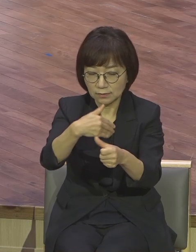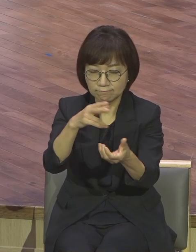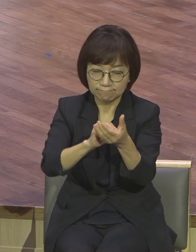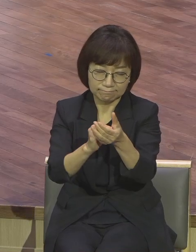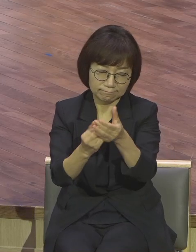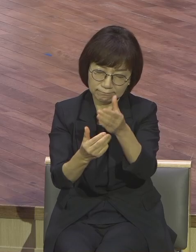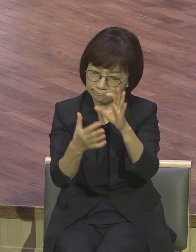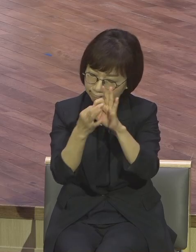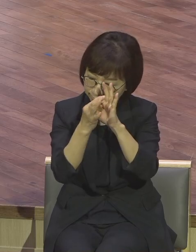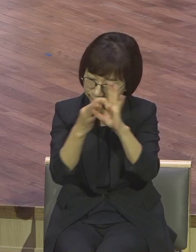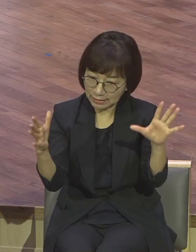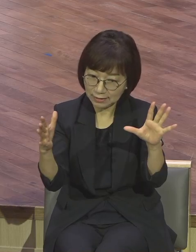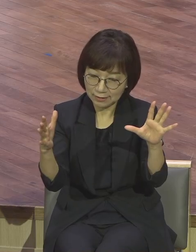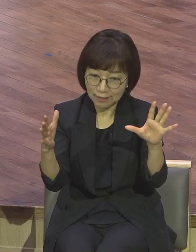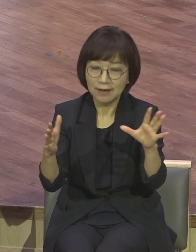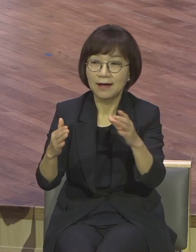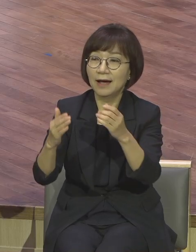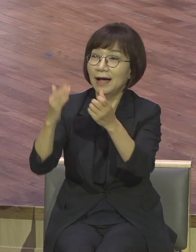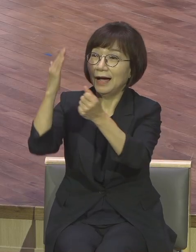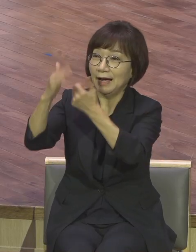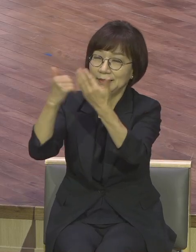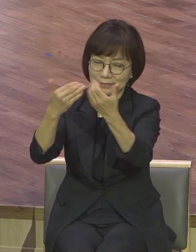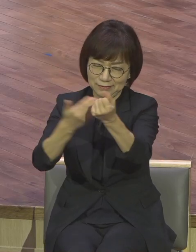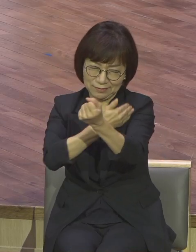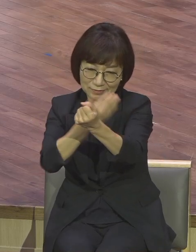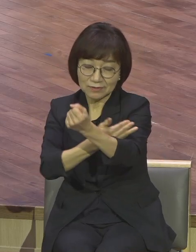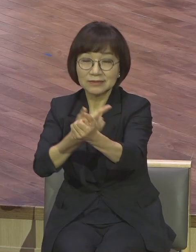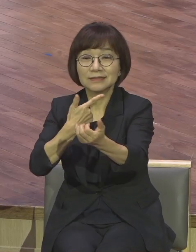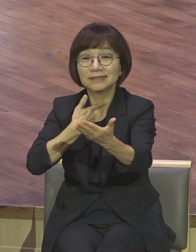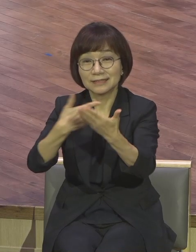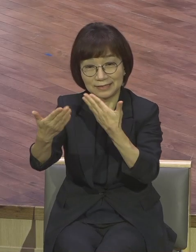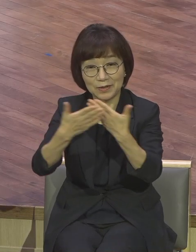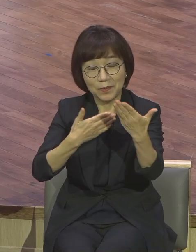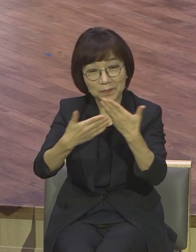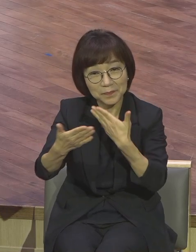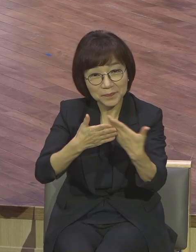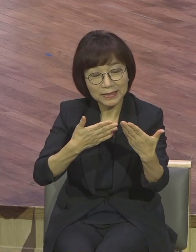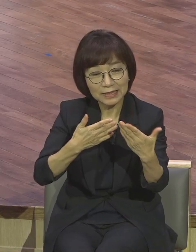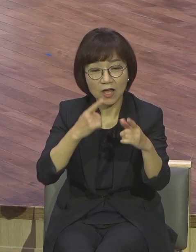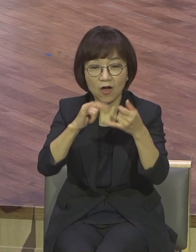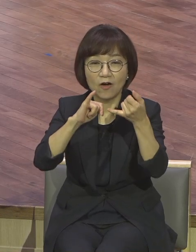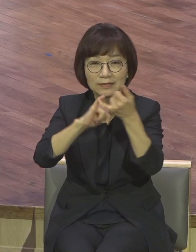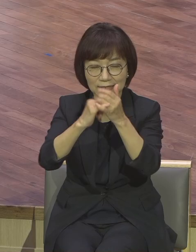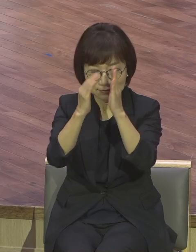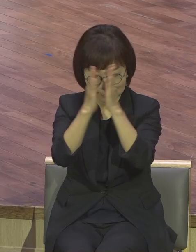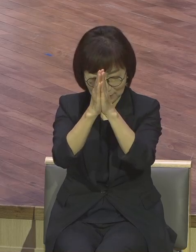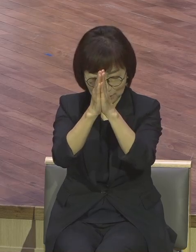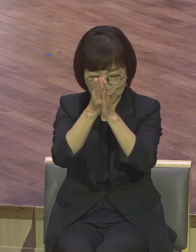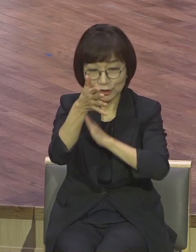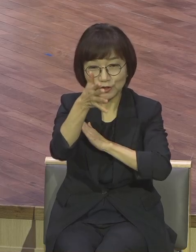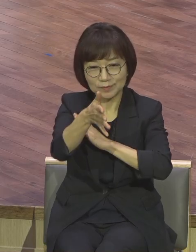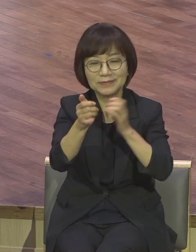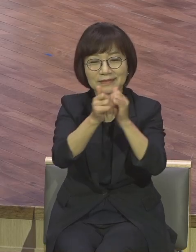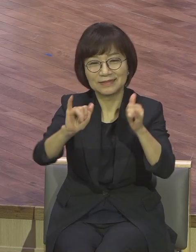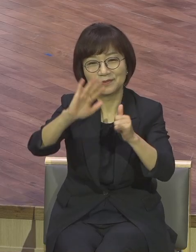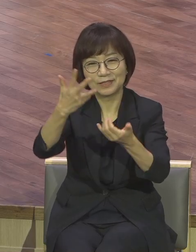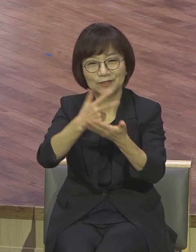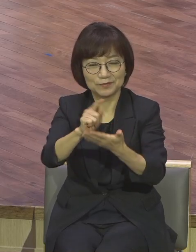하나님의 스케일을 체험하는 언약 기도의 사람들 다 되시기를 제문으로 축복합니다